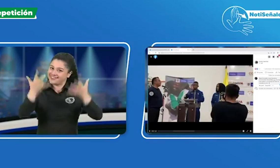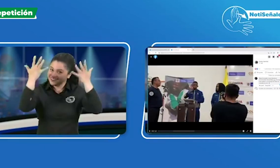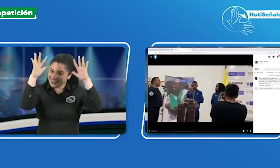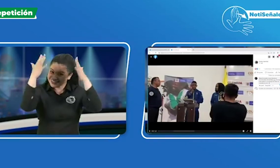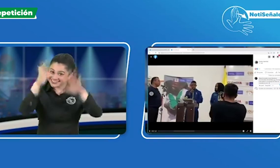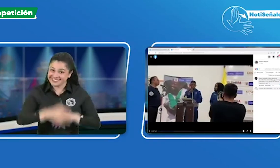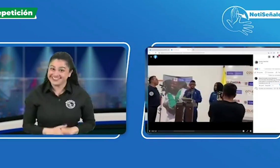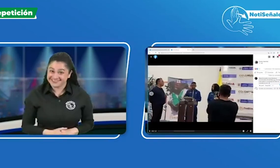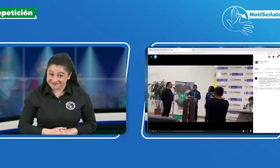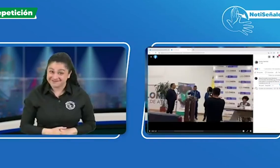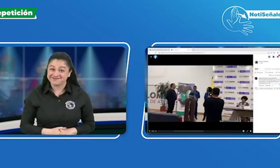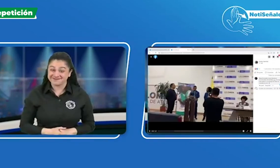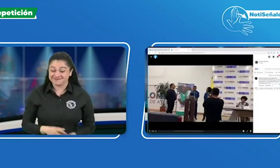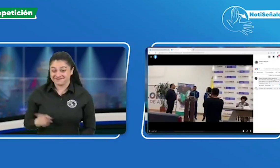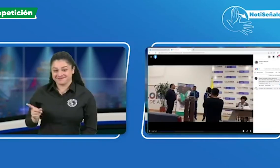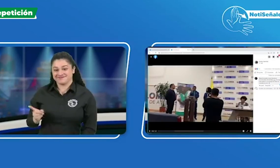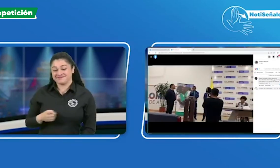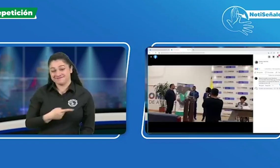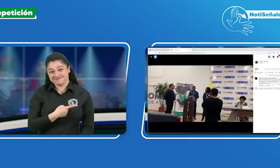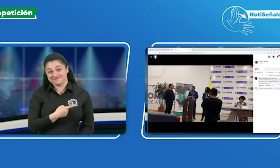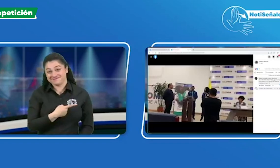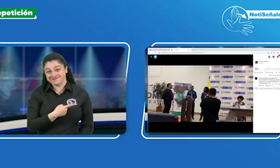PETER segunda defensa. La defensa. Adelina La segunda defensa. Las defensa. defensa. Gracias.